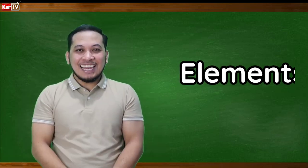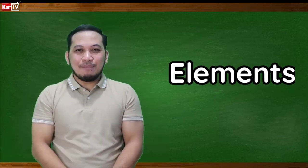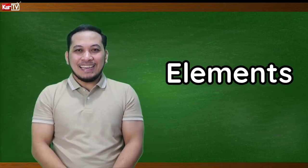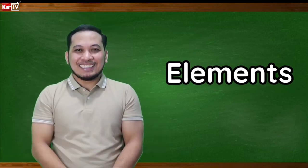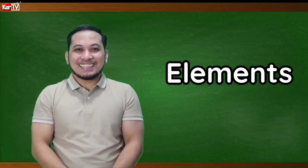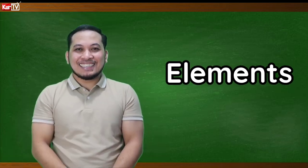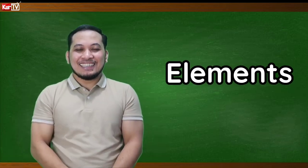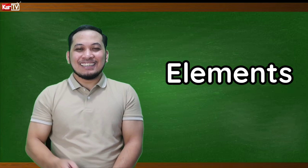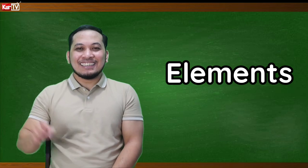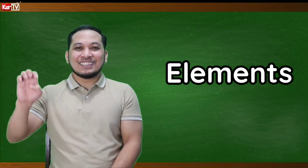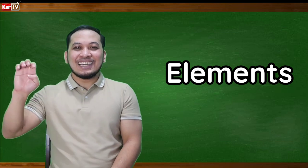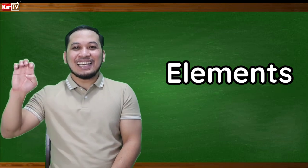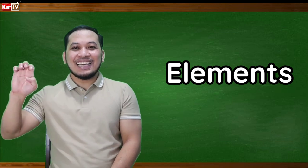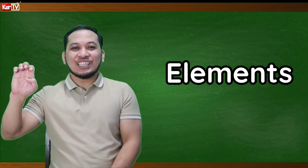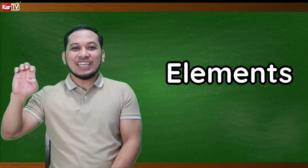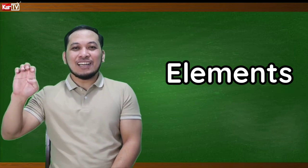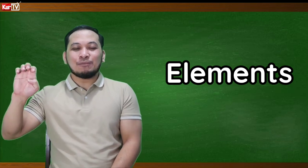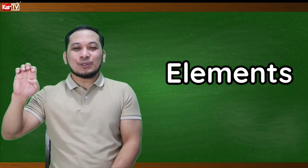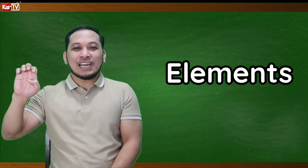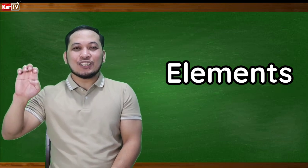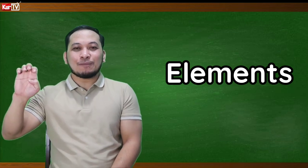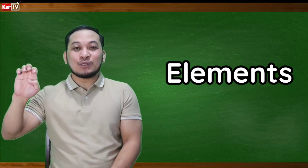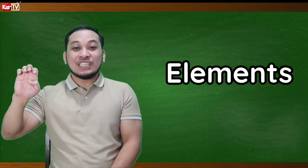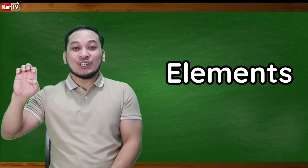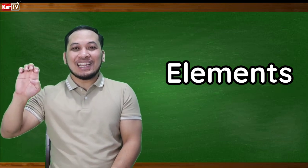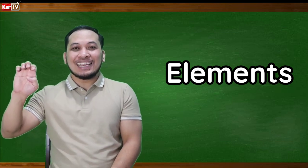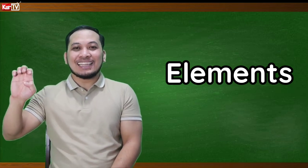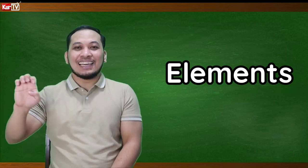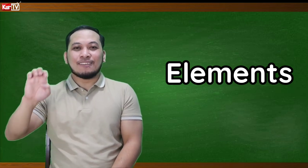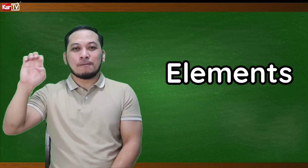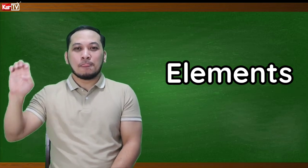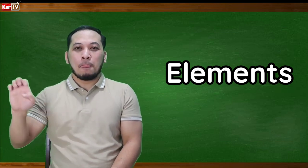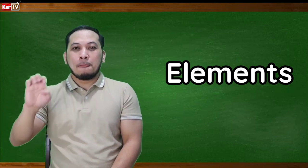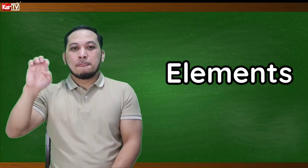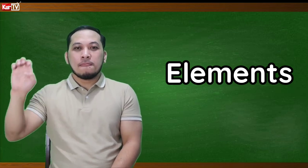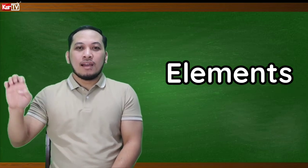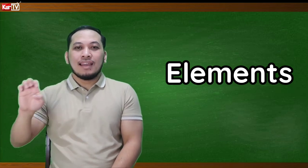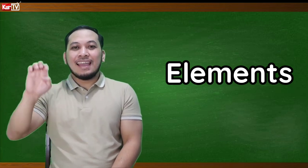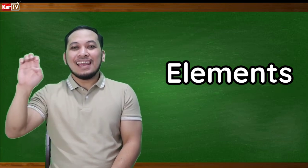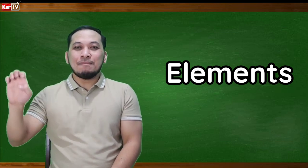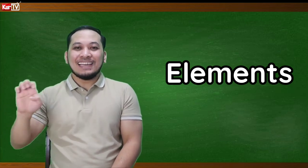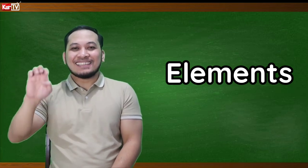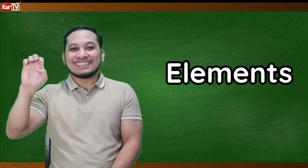Elements. So, nakaleter D lang po tayo. Tapos ikot lang natin. Elements.